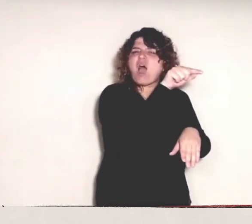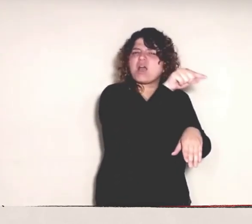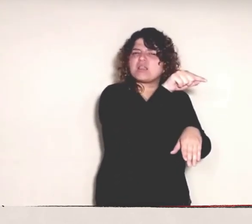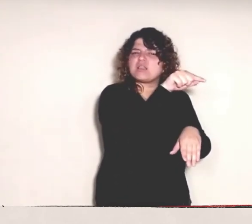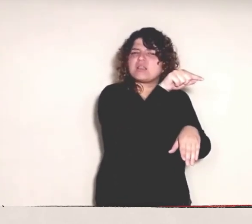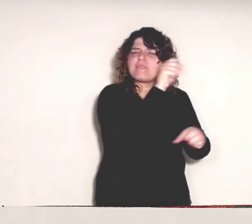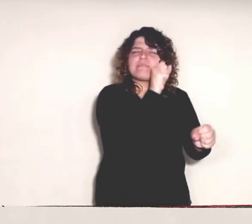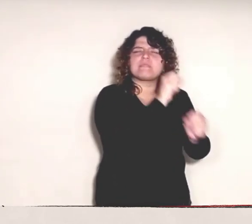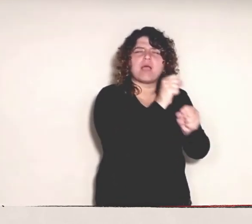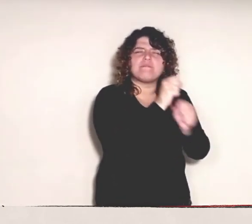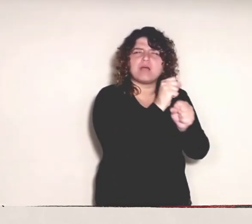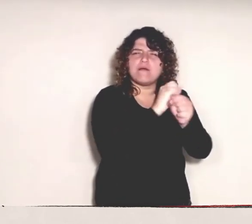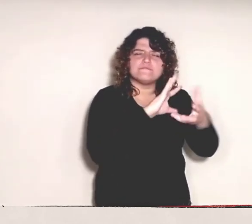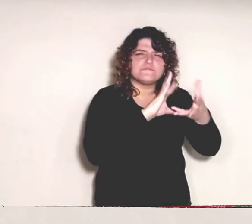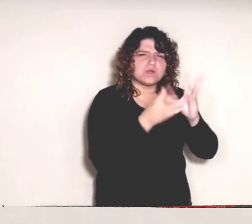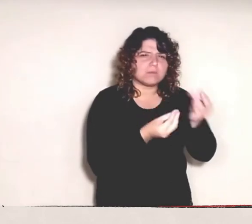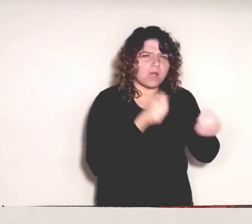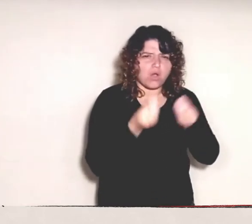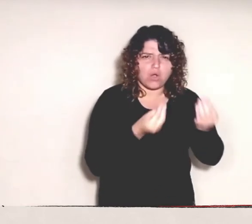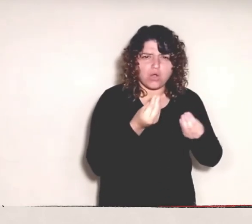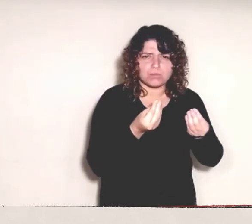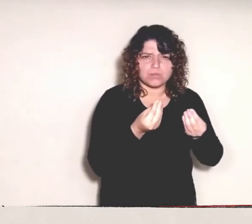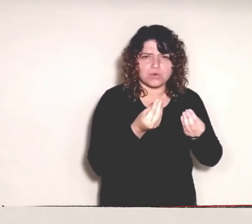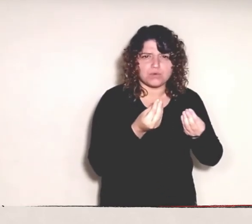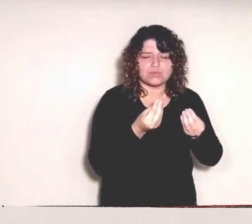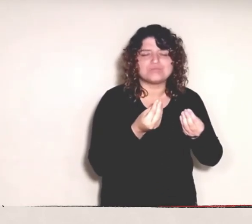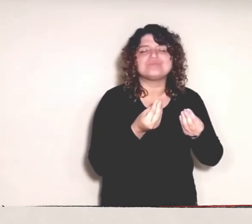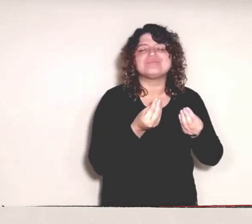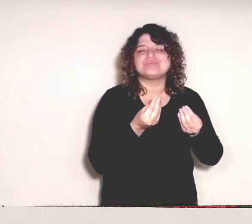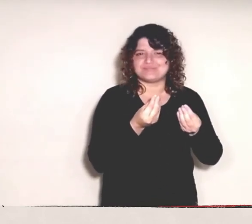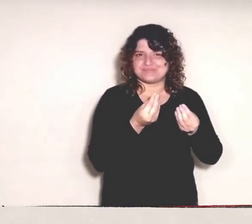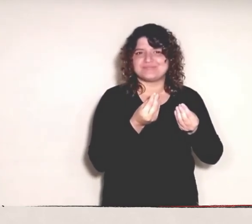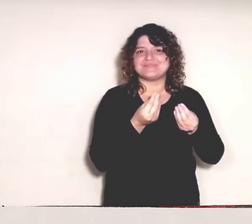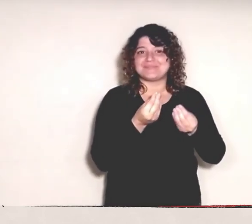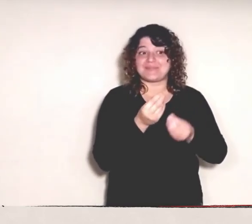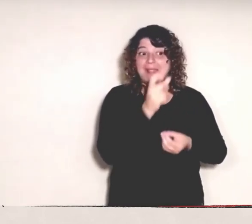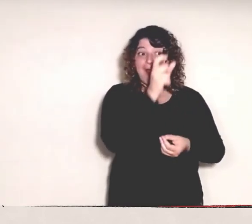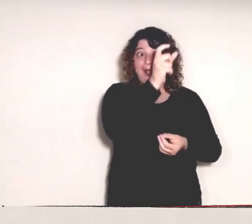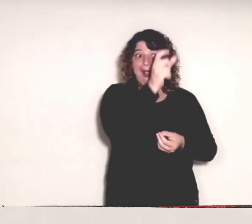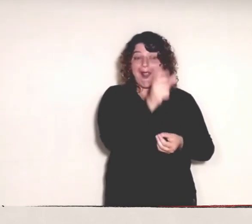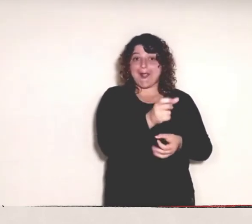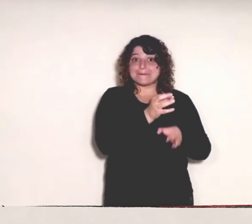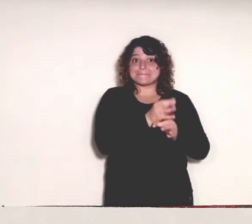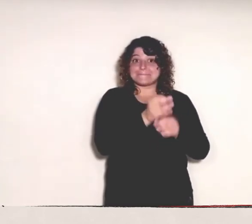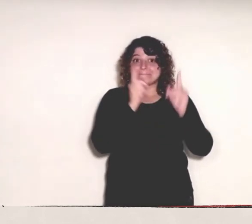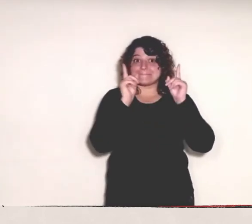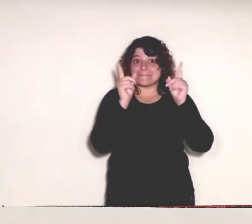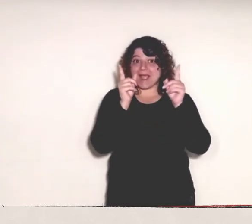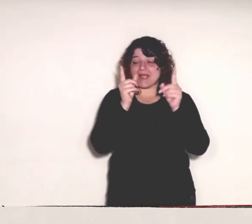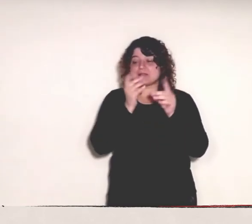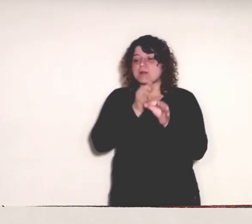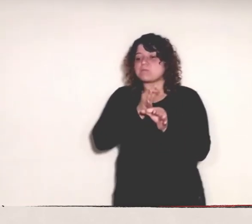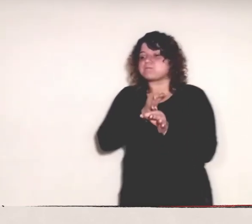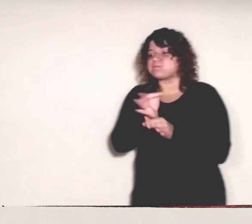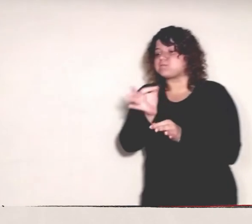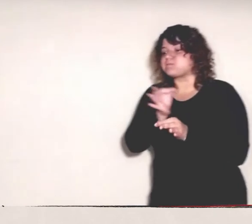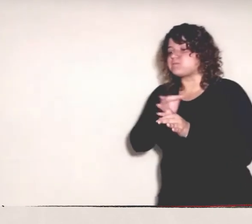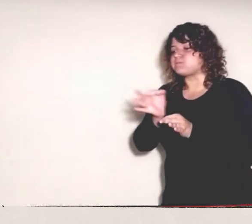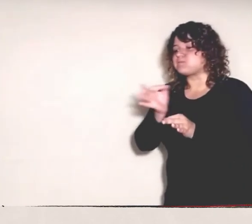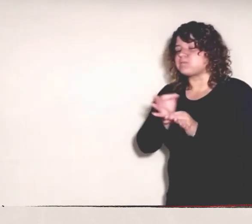metodología de trabajo-enseñanza es a partir de los contenidos curriculares enseñados por